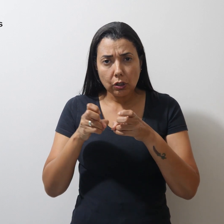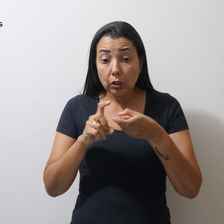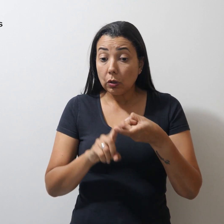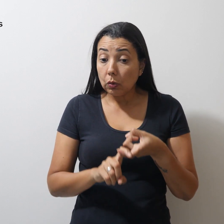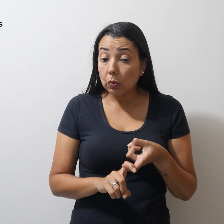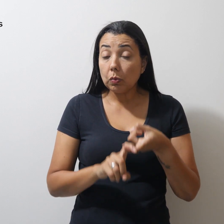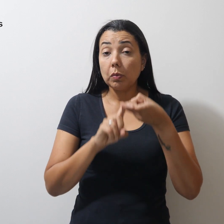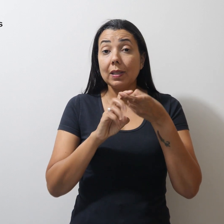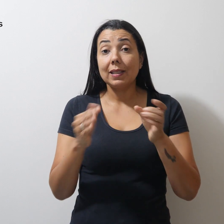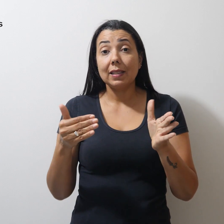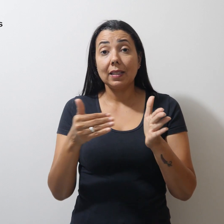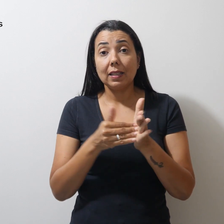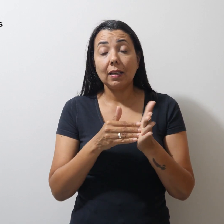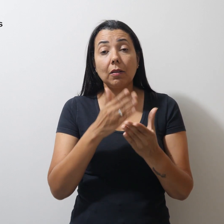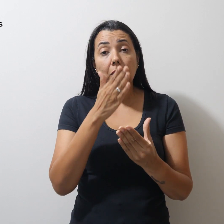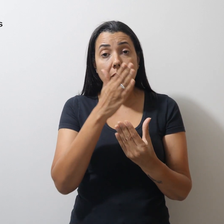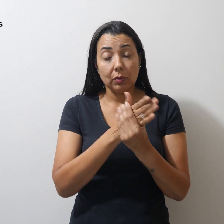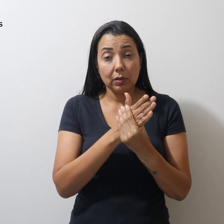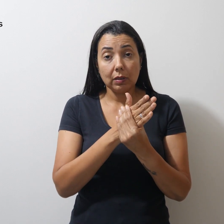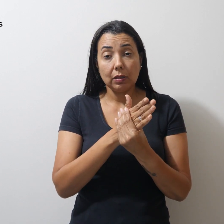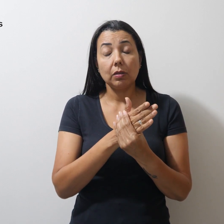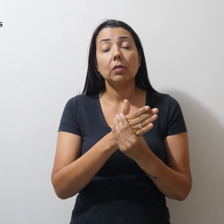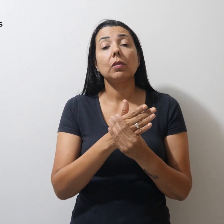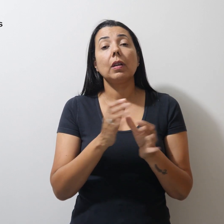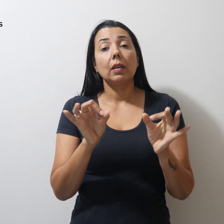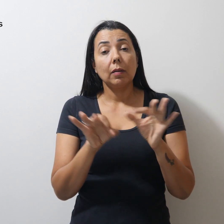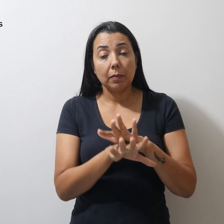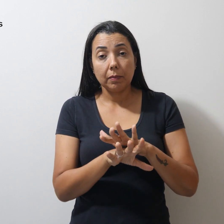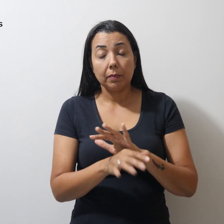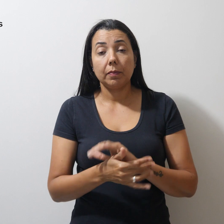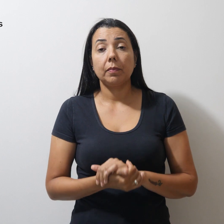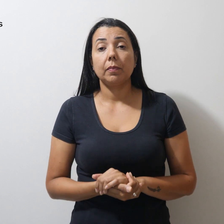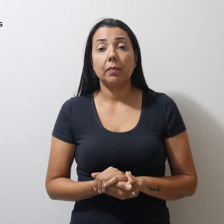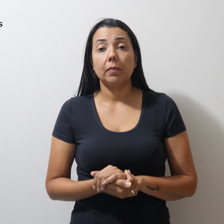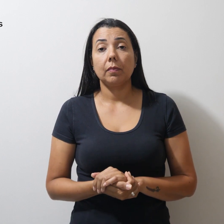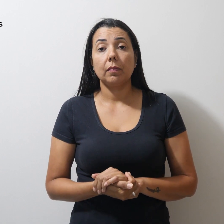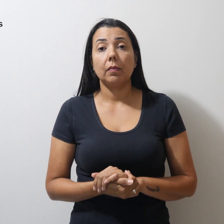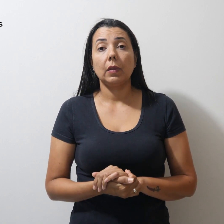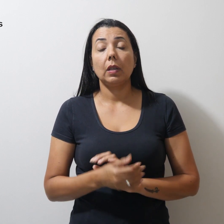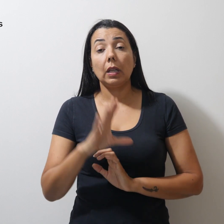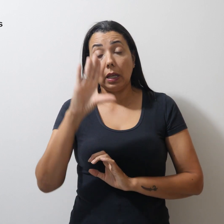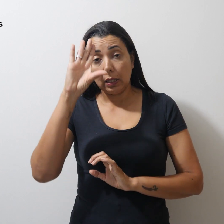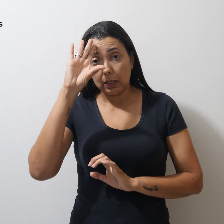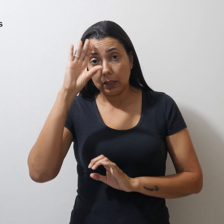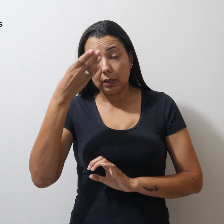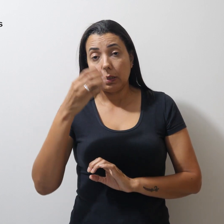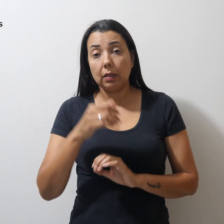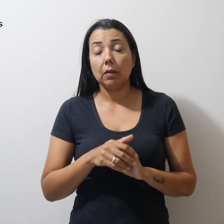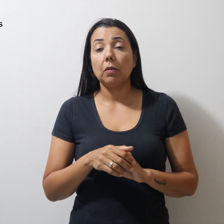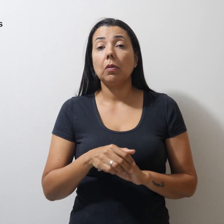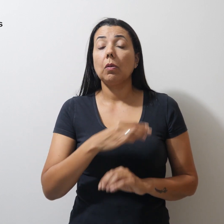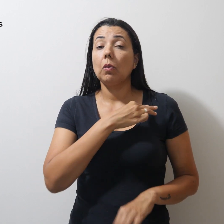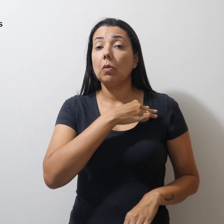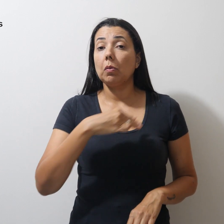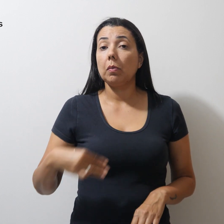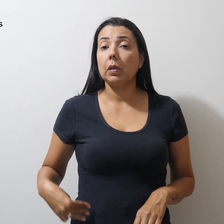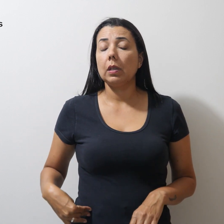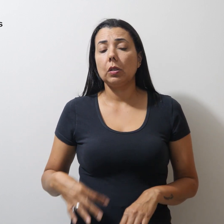até que o processo esteja concluído. Em sua decisão, o ministro reconhece que o